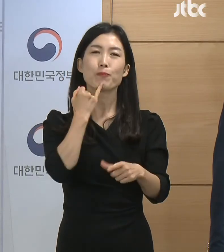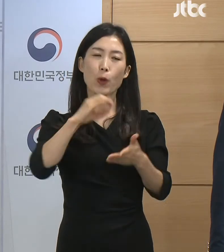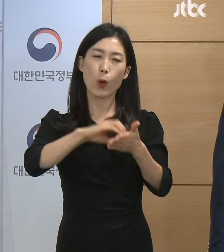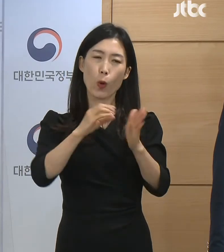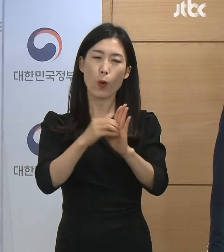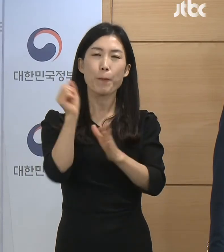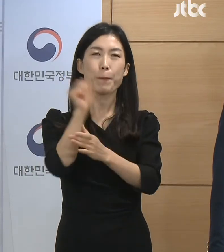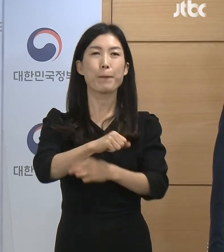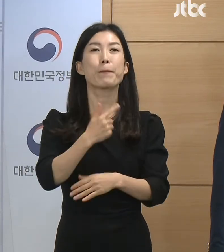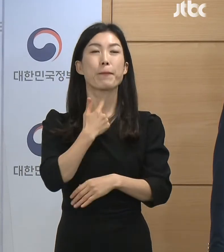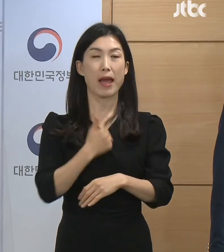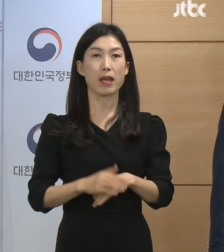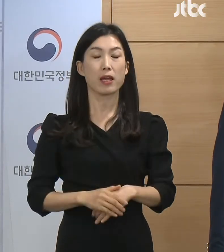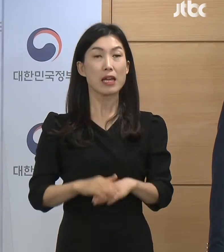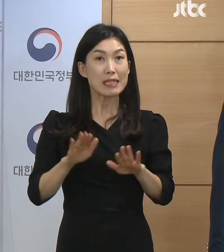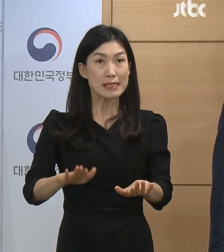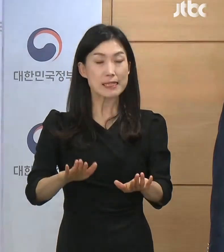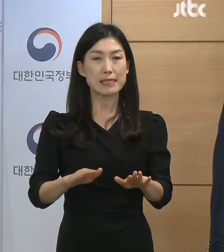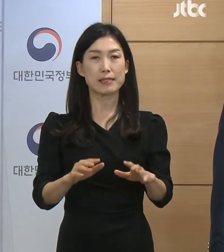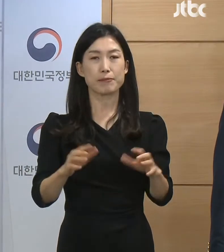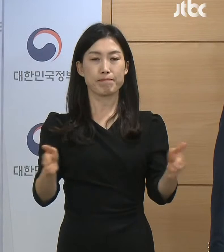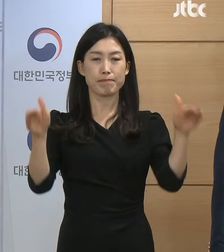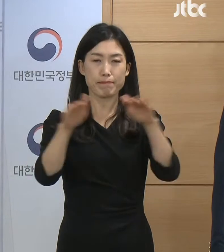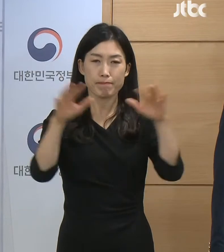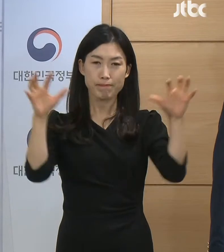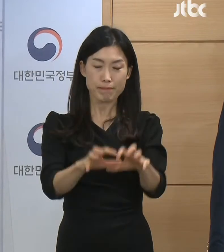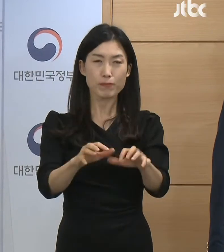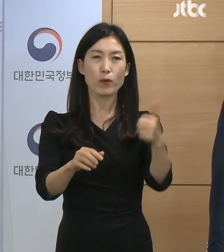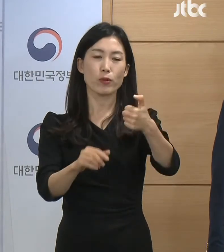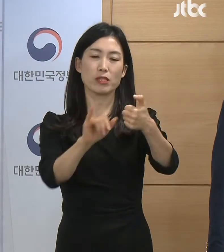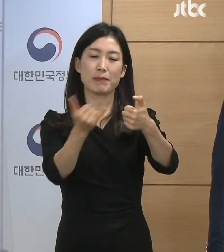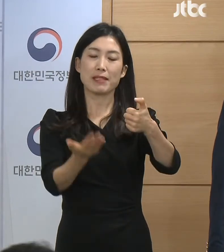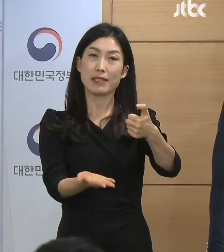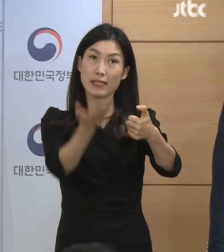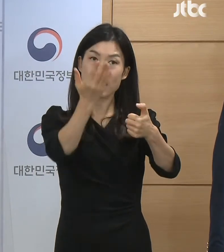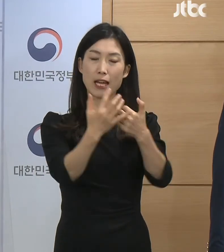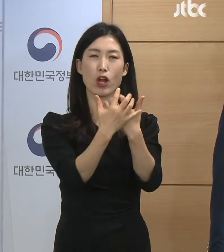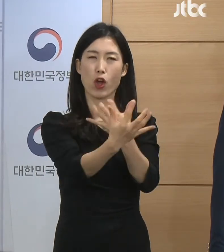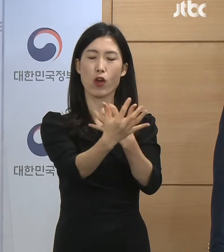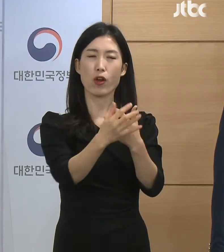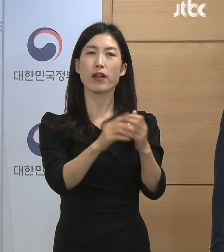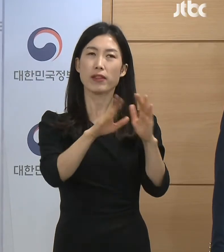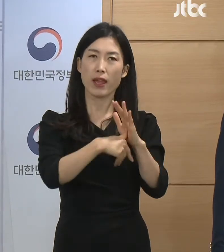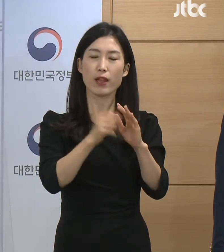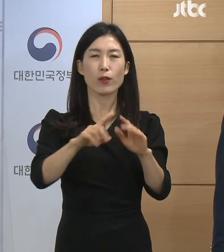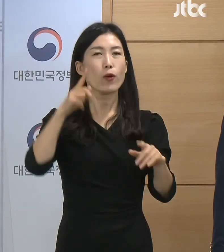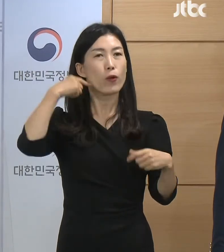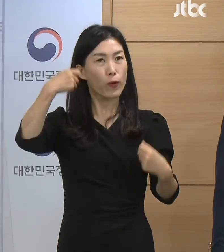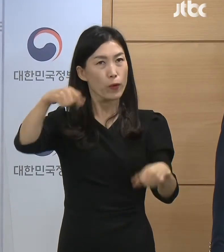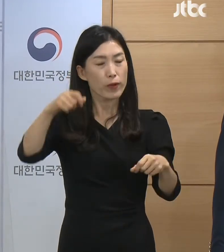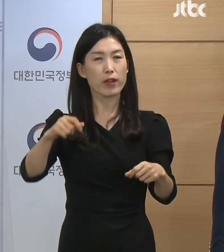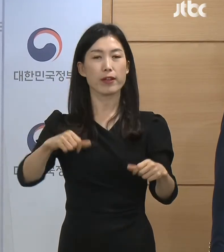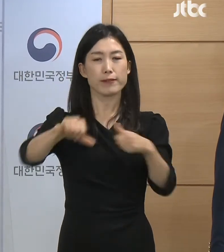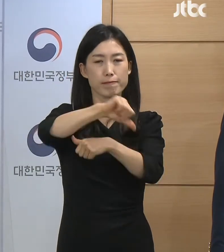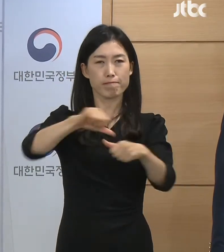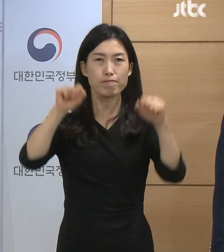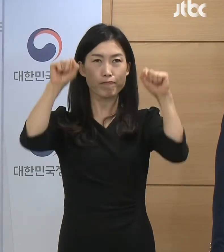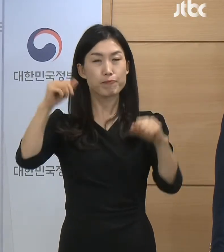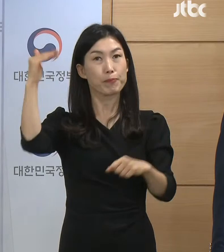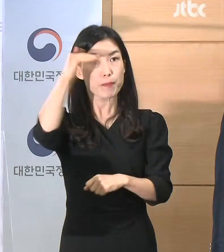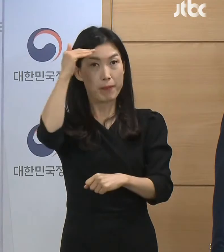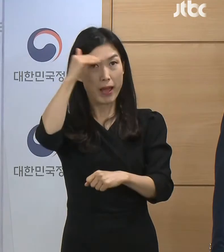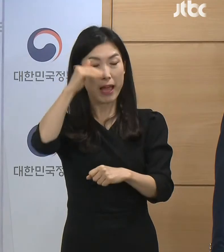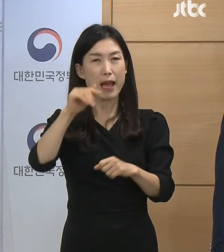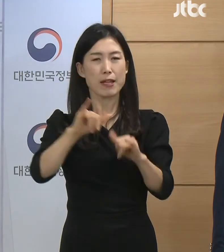현재는 50인 이상 집회 참석자와 50인 이상 공연, 스포츠 관람객에 대해서만